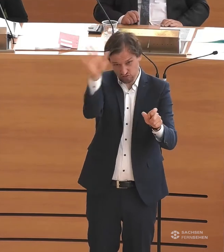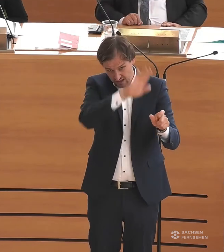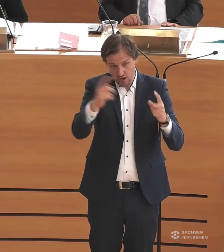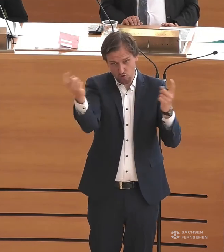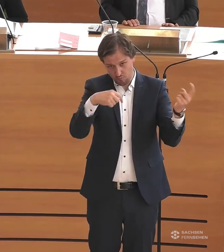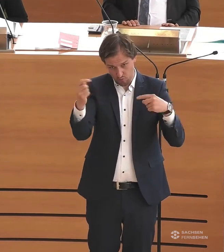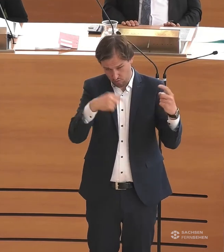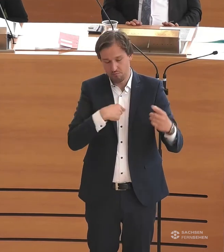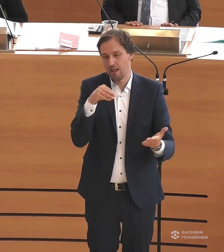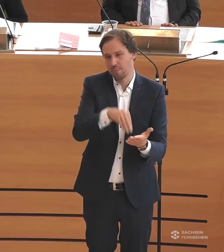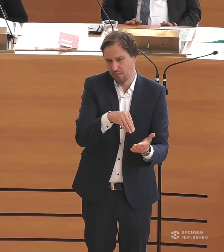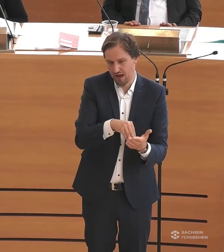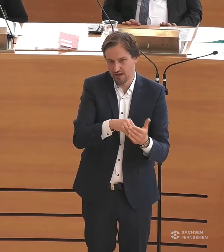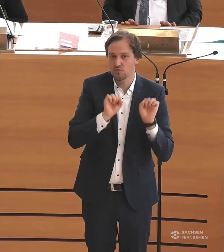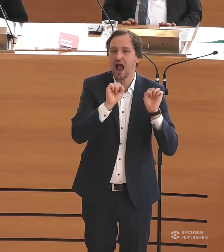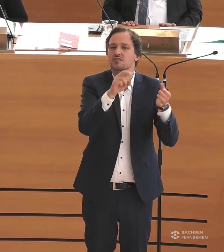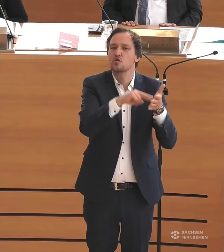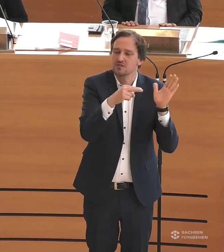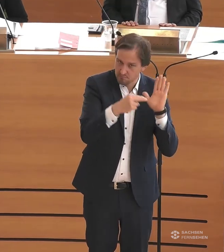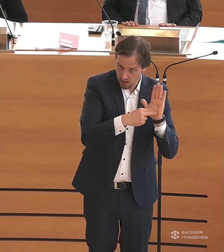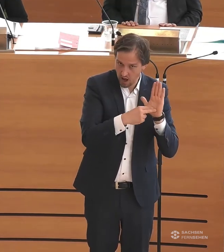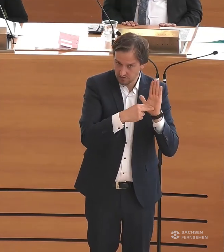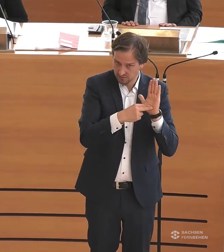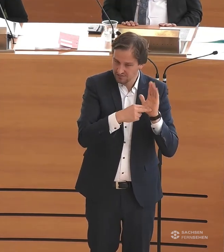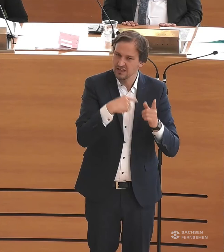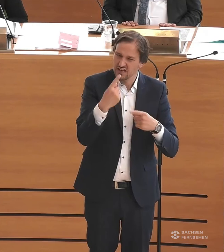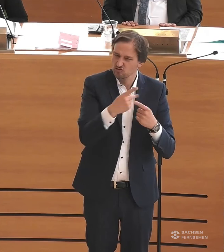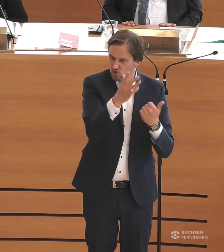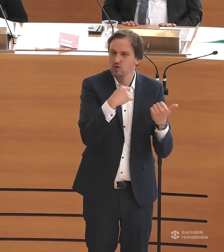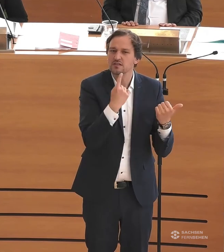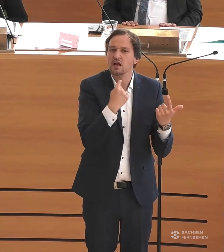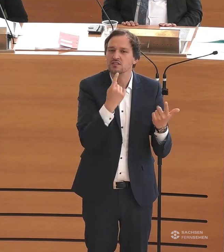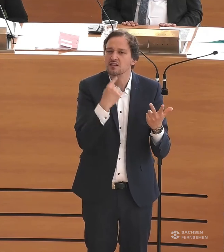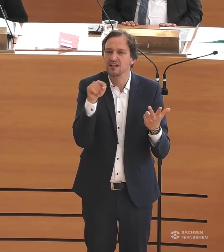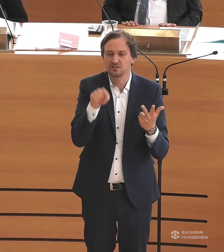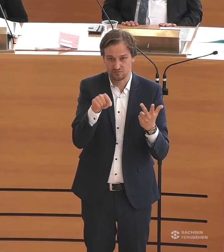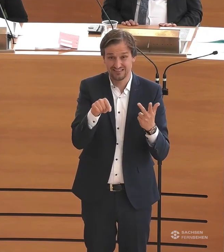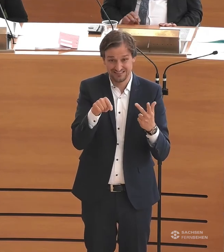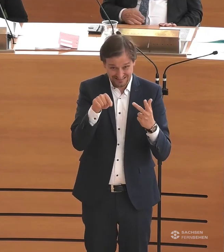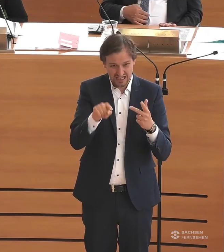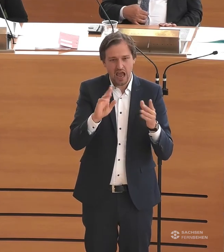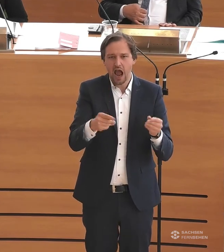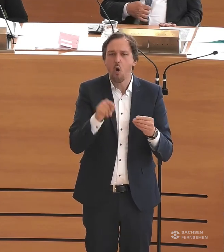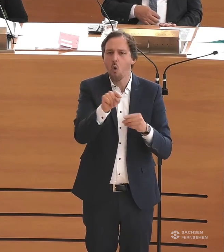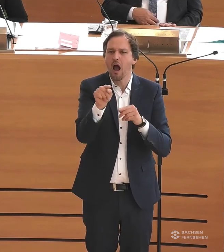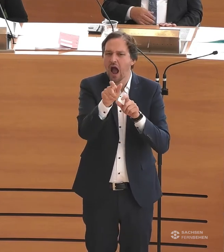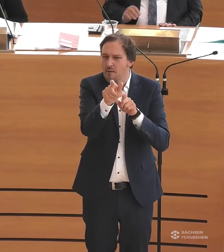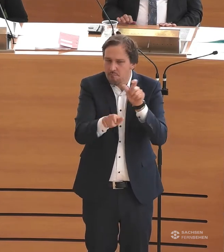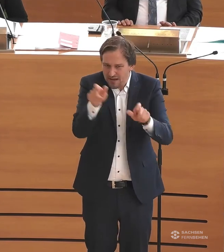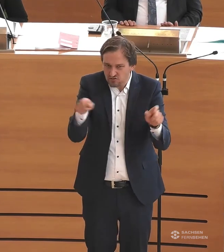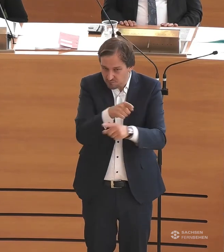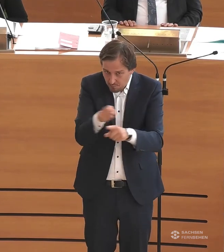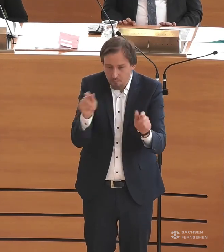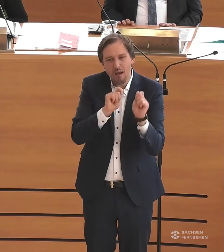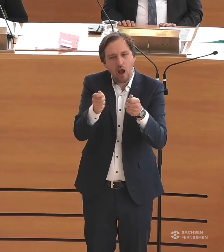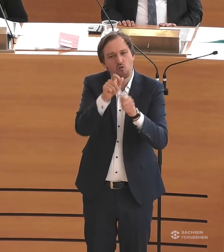heute von den einzelnen Rednern bereits genannt wurde, ist ja immer wieder genannt worden. Und dort ist ja noch einmal differenziert betrachtet worden, dass wir eines